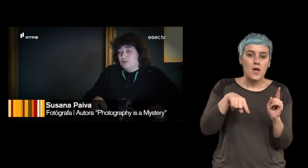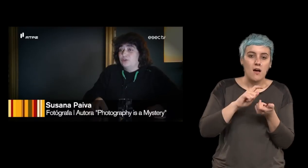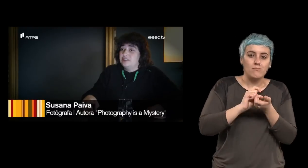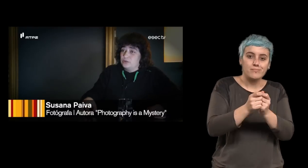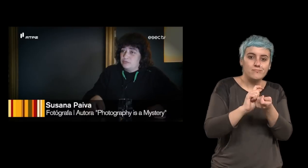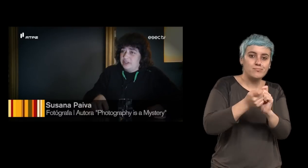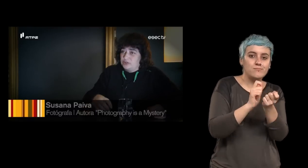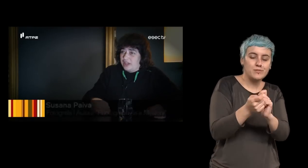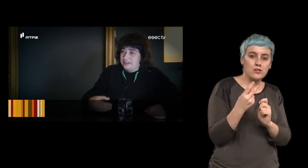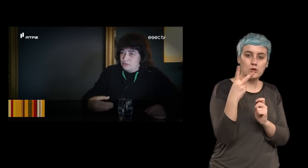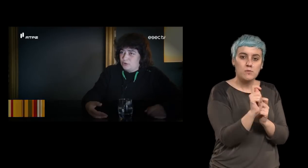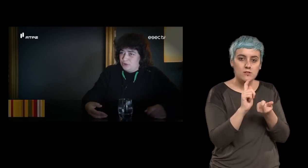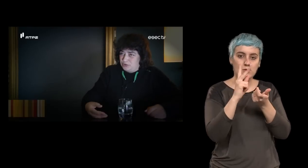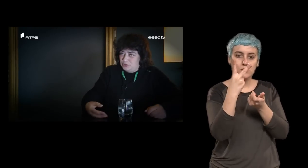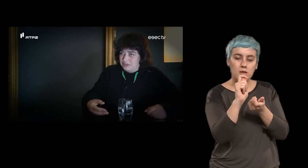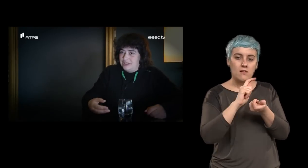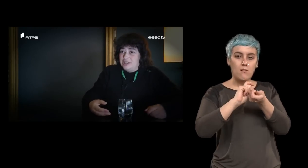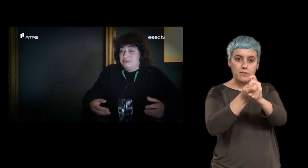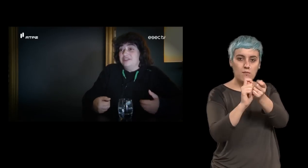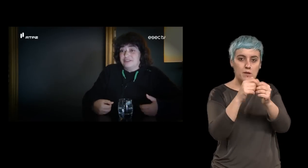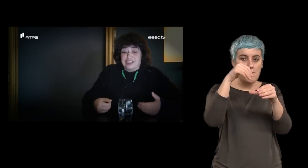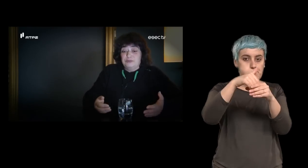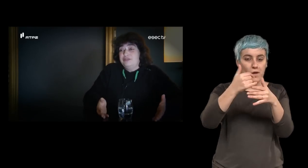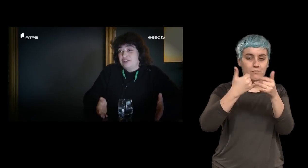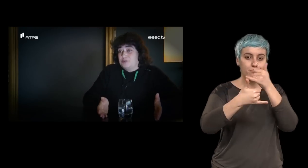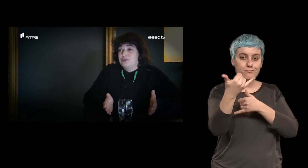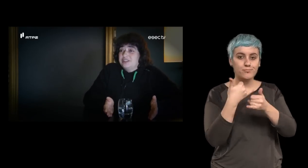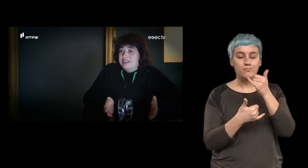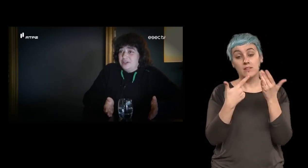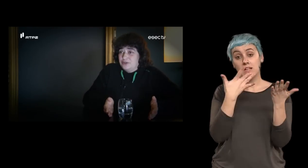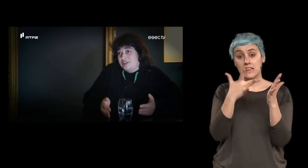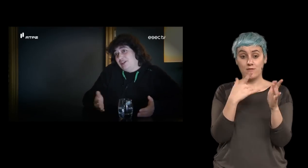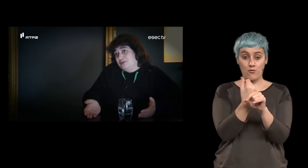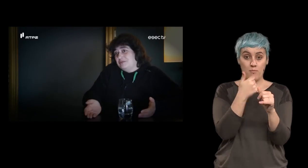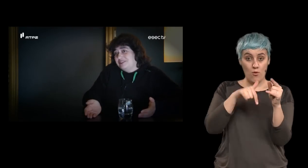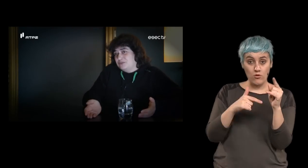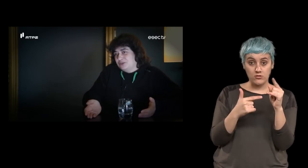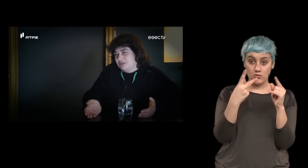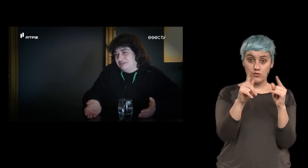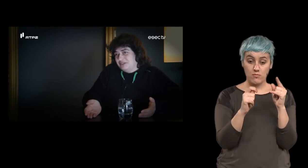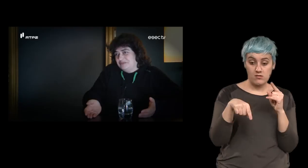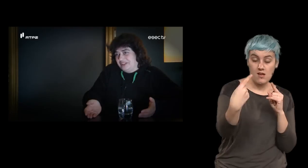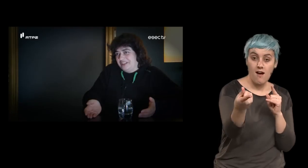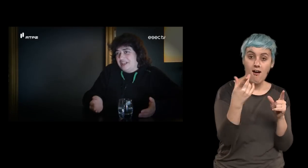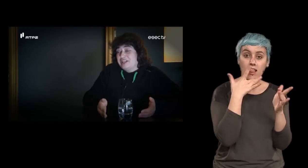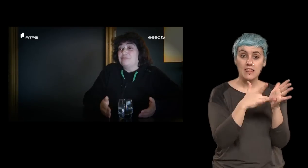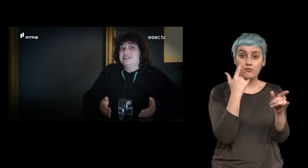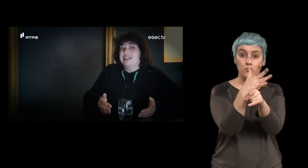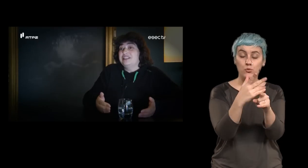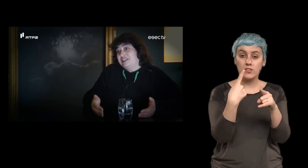De dois em dois meses, altero os conteúdos. E, portanto, na verdade, o livro que as pessoas adquirem hoje, daqui a dois meses, é um outro livro, não é? Cabe-lhes a ela ser